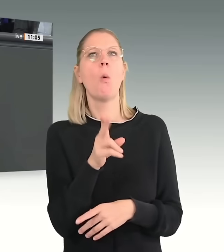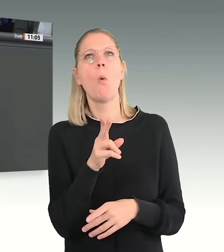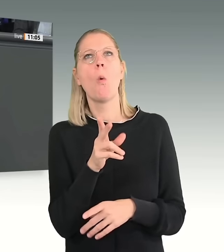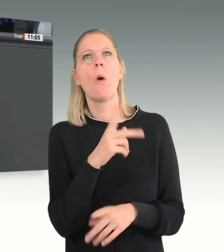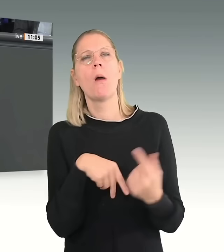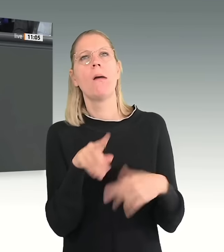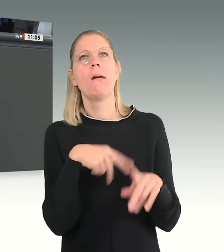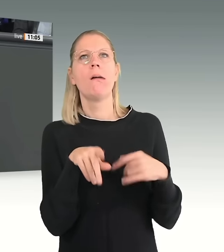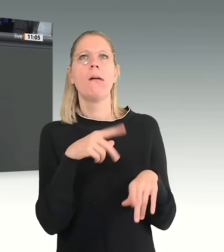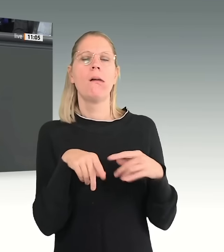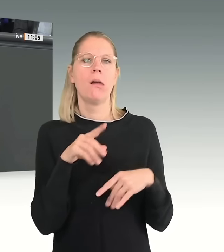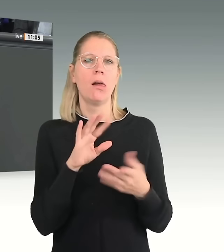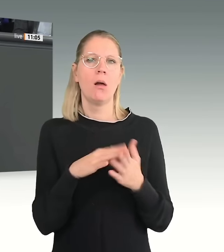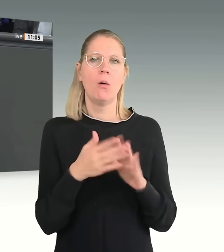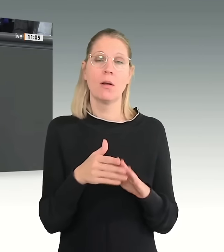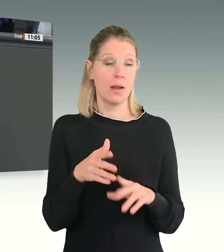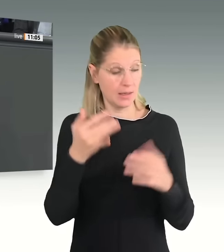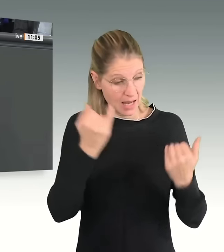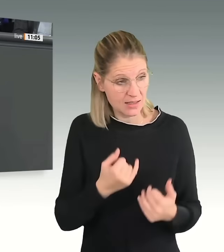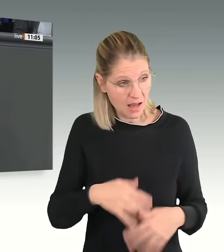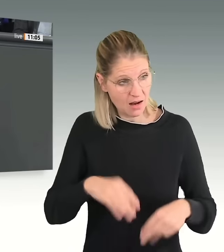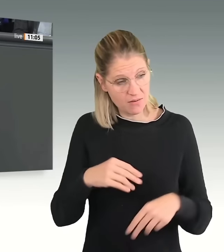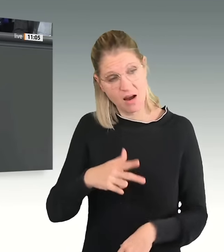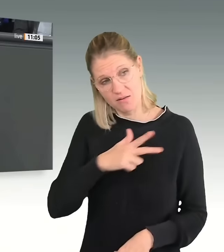wirklich von Frau Merkels verkorkste Asylpolitik?